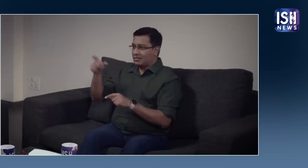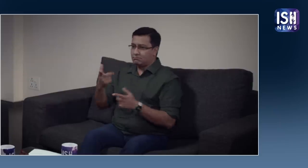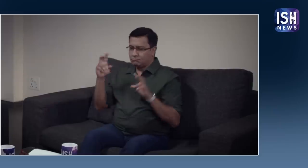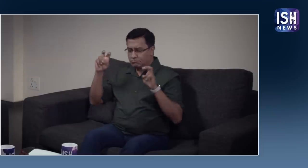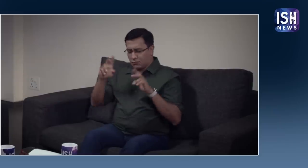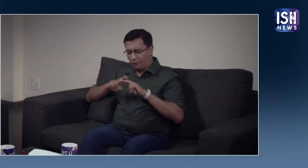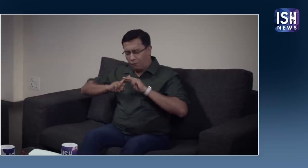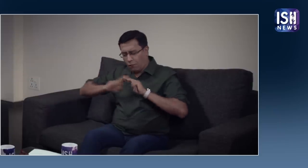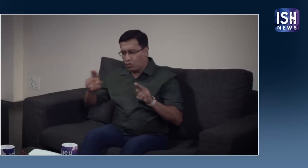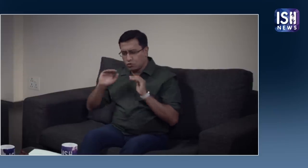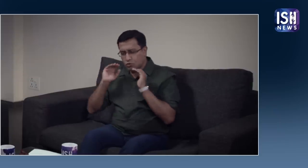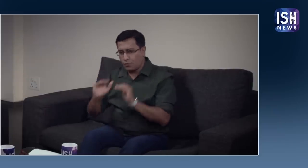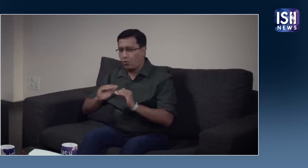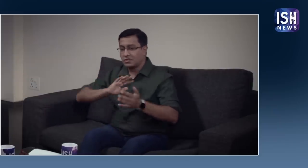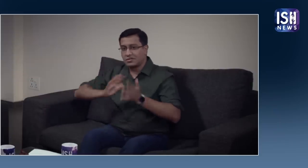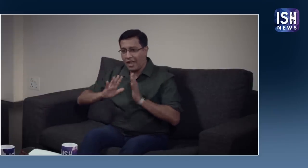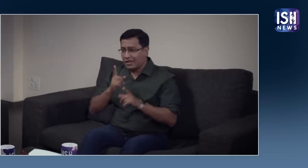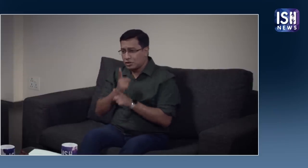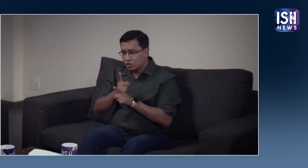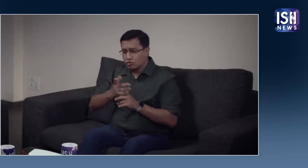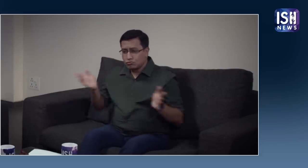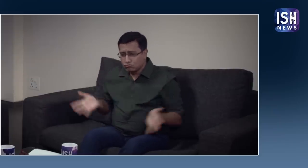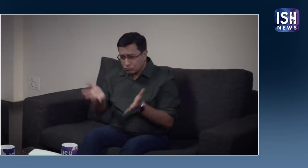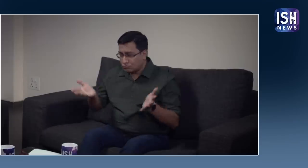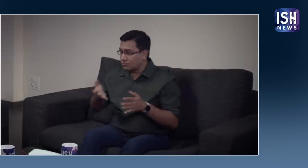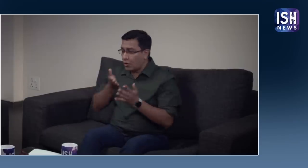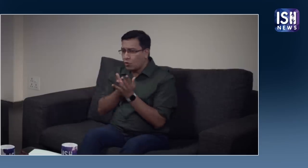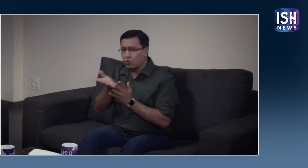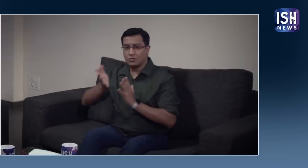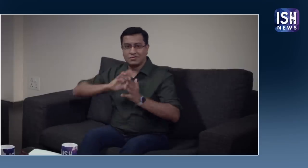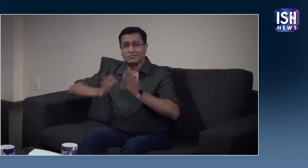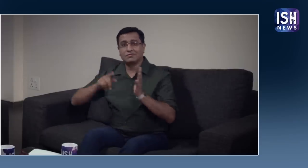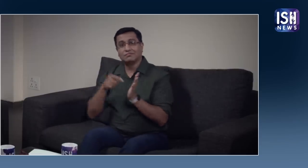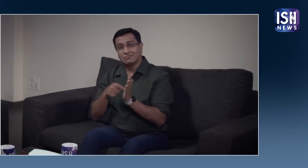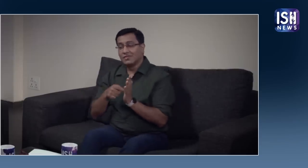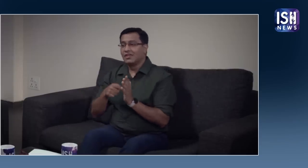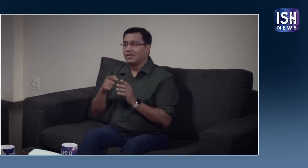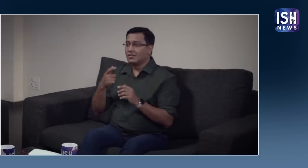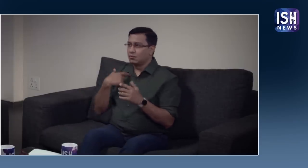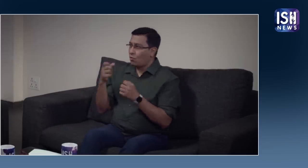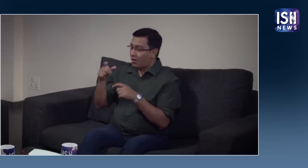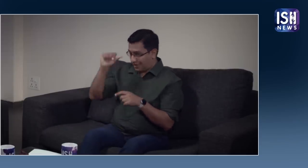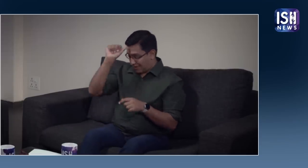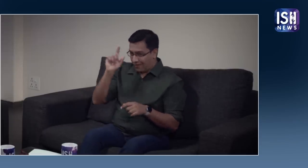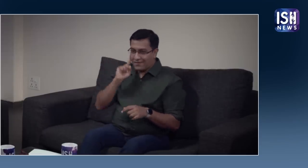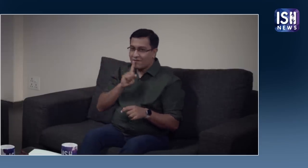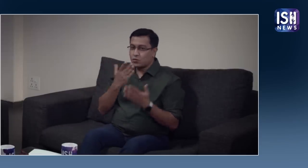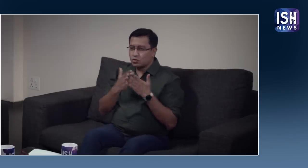शिक्षा को समर्थन और बढ़ावा देने के गालडेट की आदर्श पद्धति का पालन करे मैं चाहता हूँ कि भारतिय डेफ